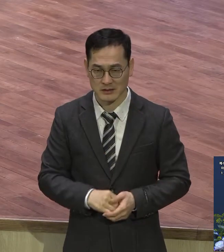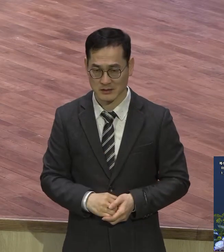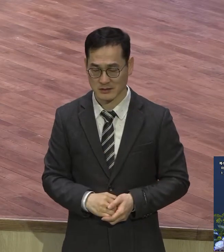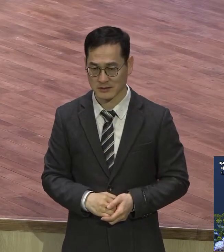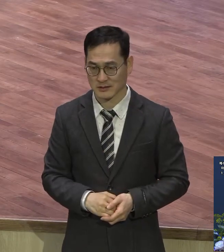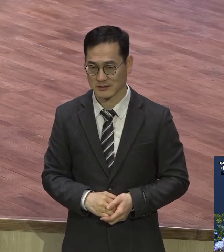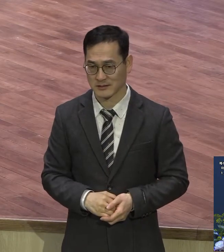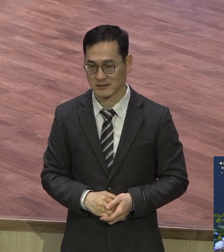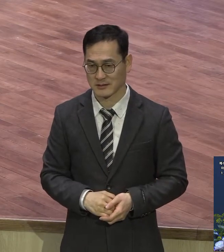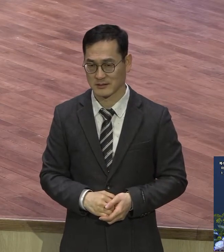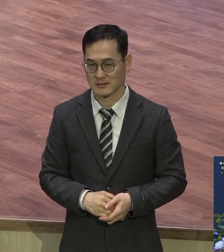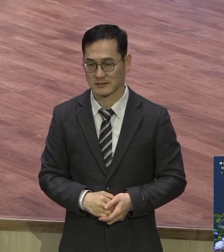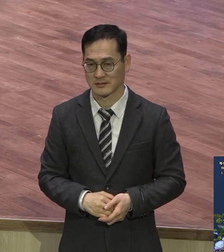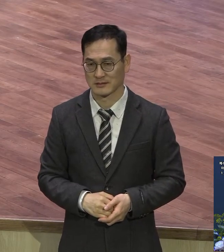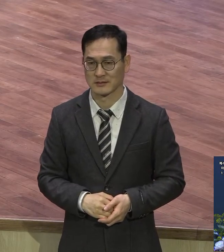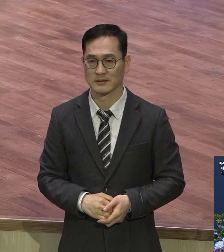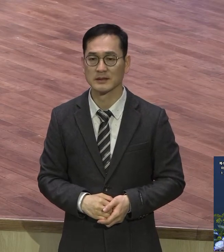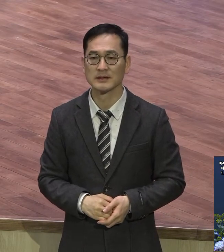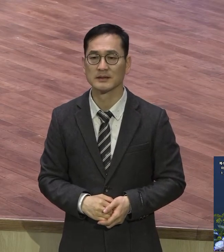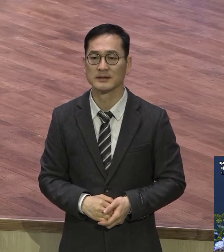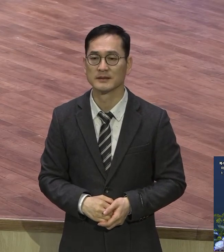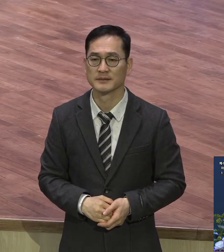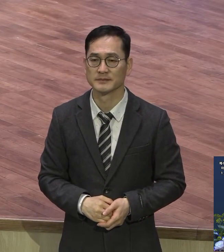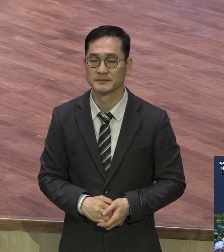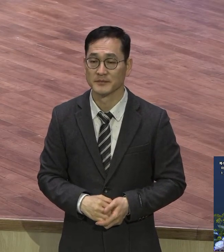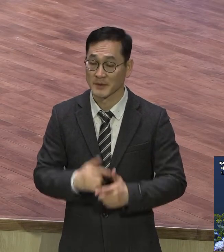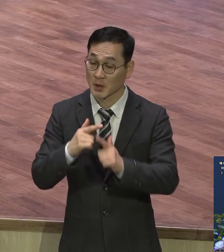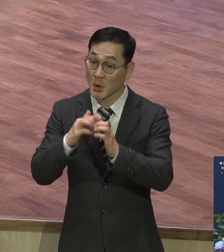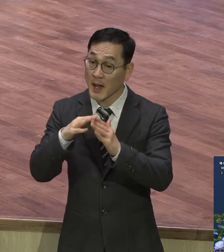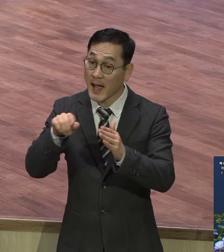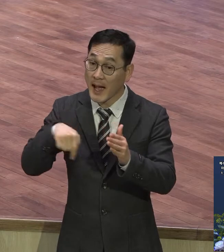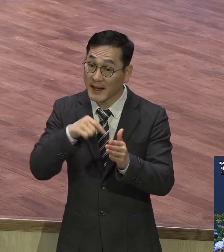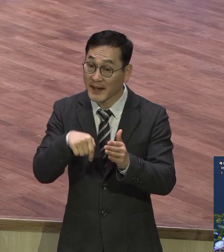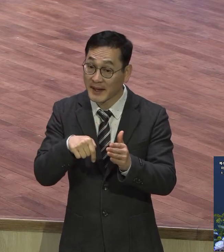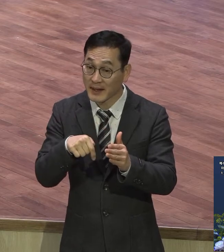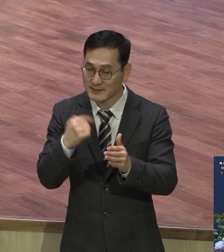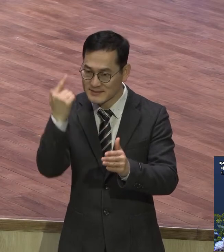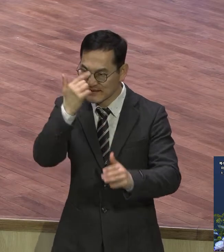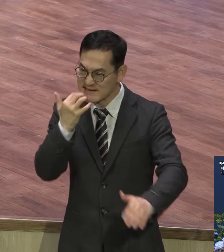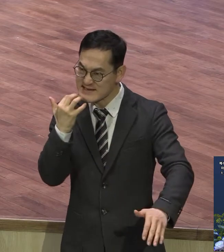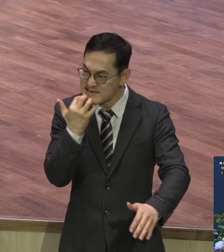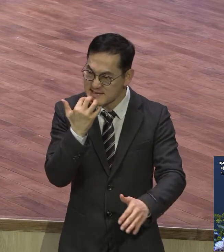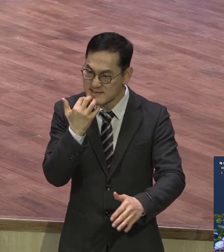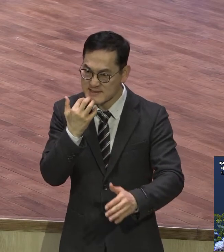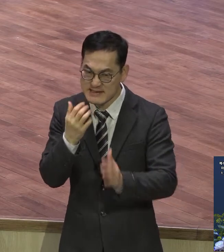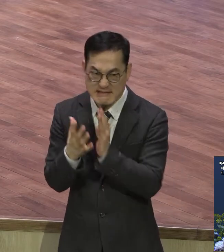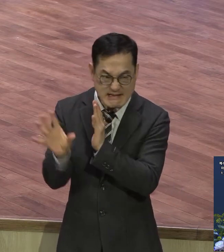교회 안에서 화를 내요 얼굴을 붉여줘요 핏대를 내요